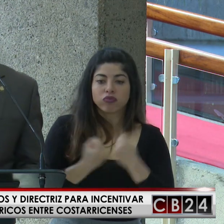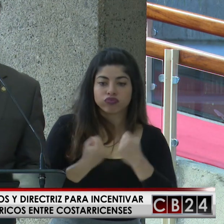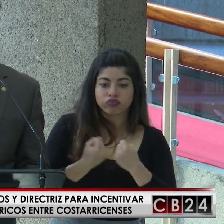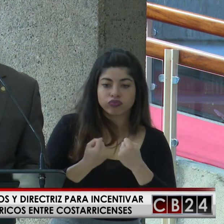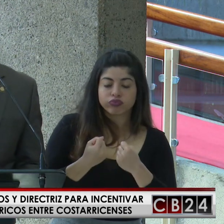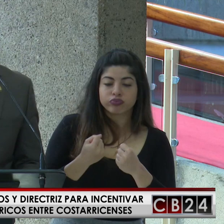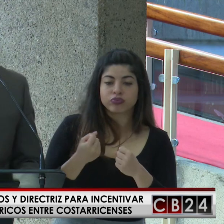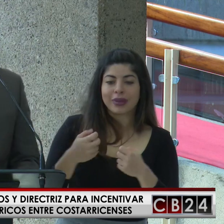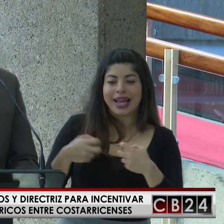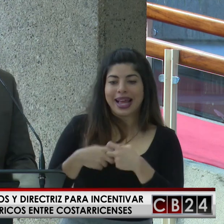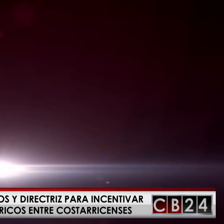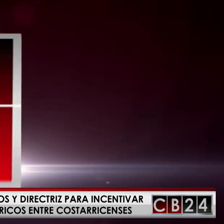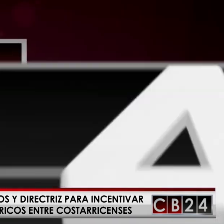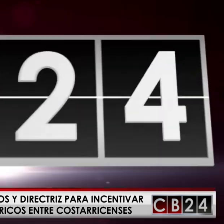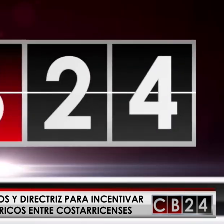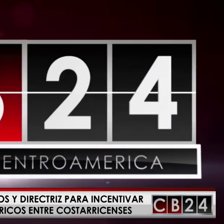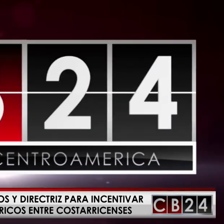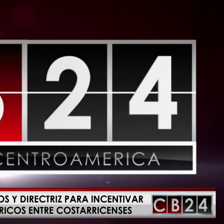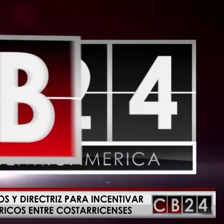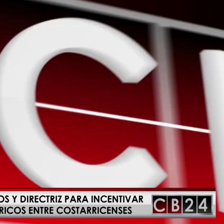matriz eléctrica limpia.